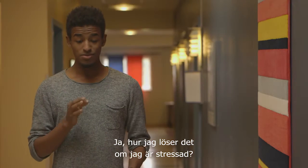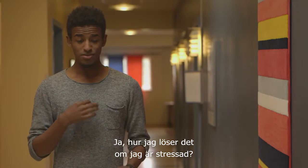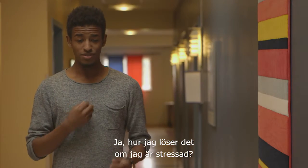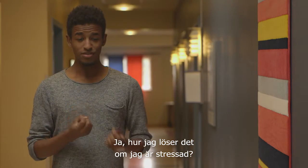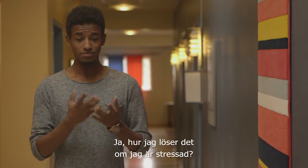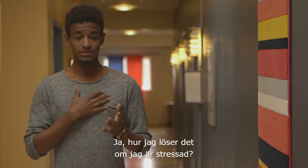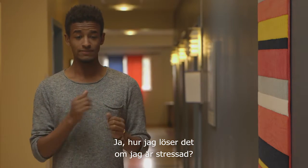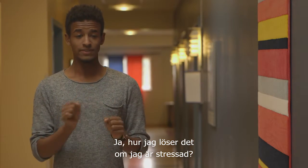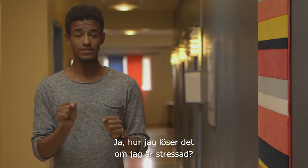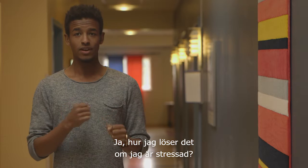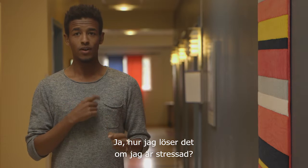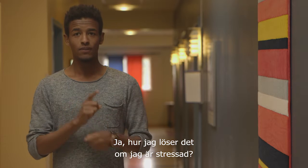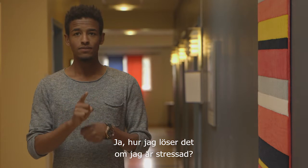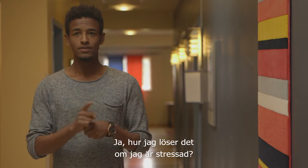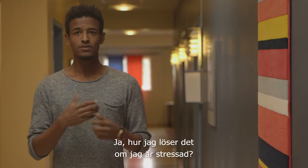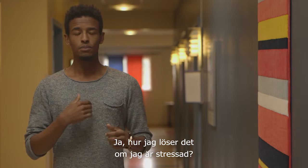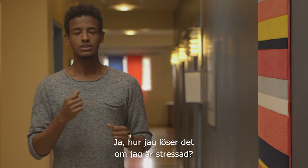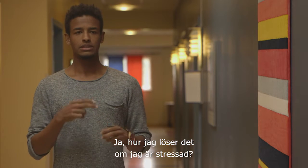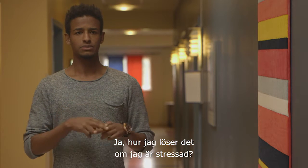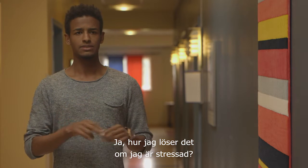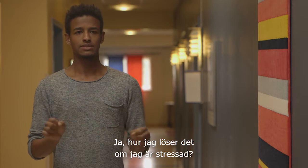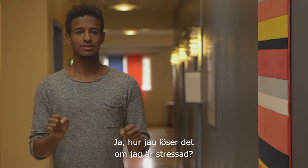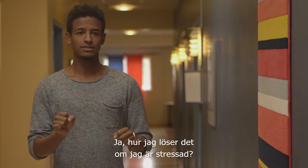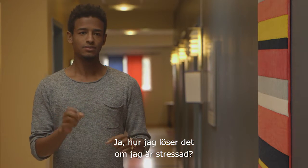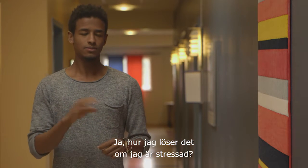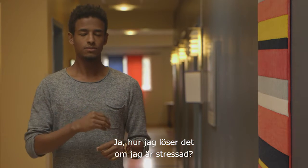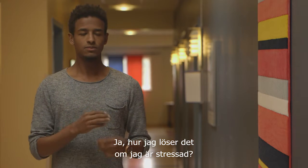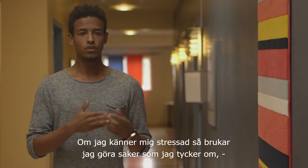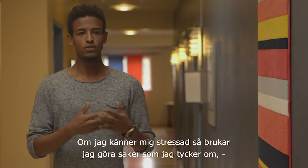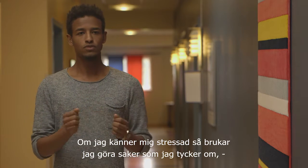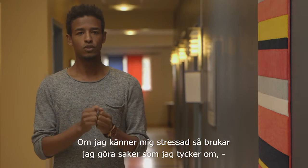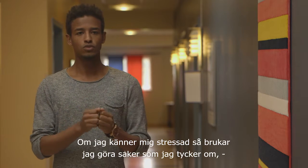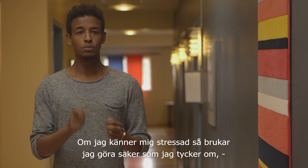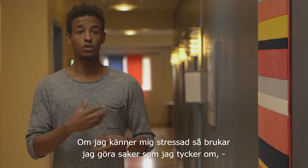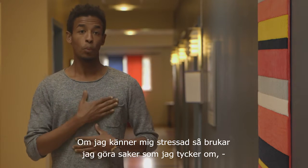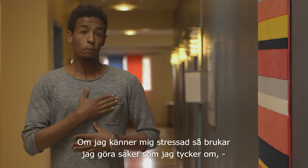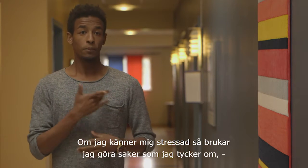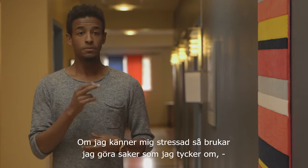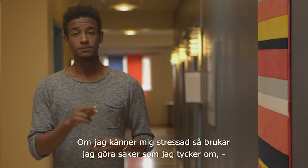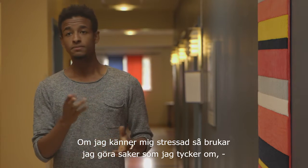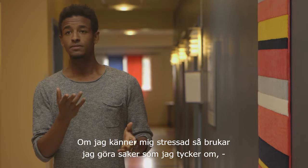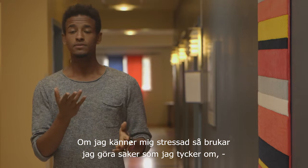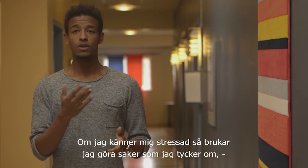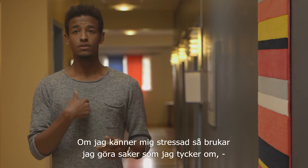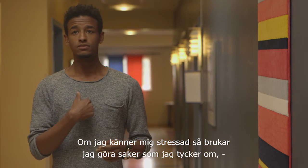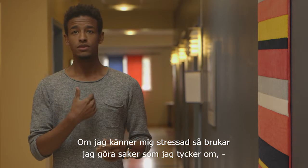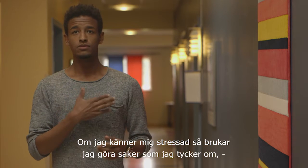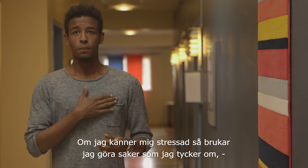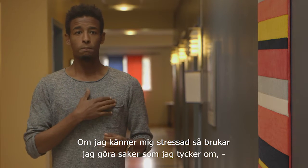Ja, hur löser jag det om jag är stressad? Om jag känner mig stressad så brukar jag göra saker som jag tycker om. Till